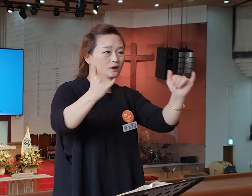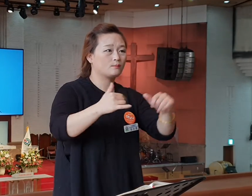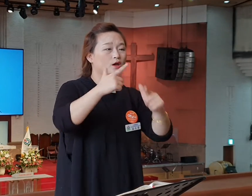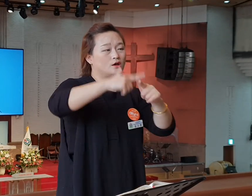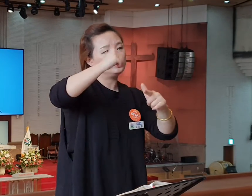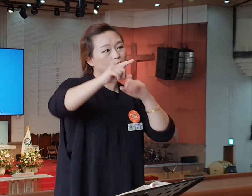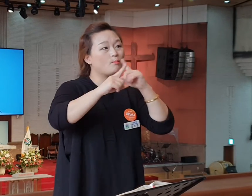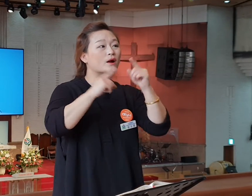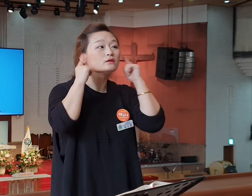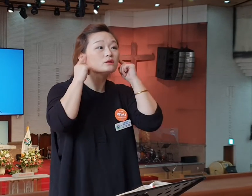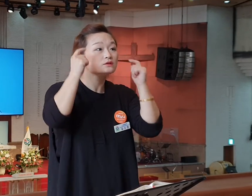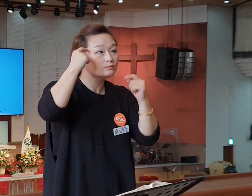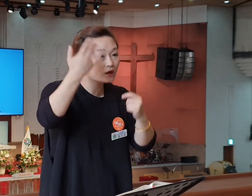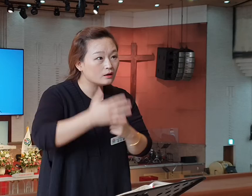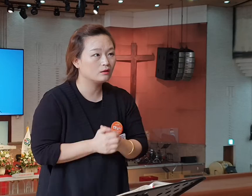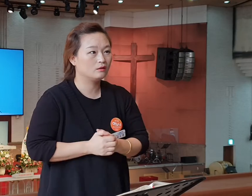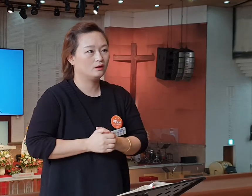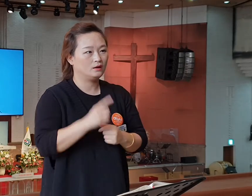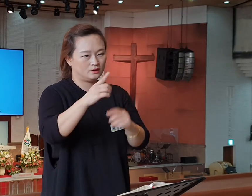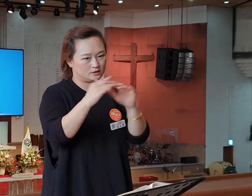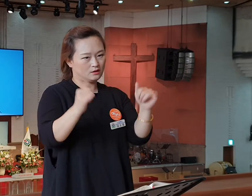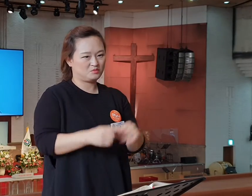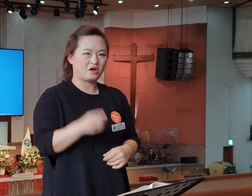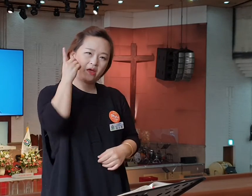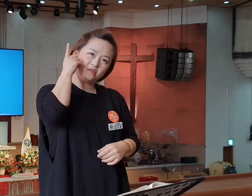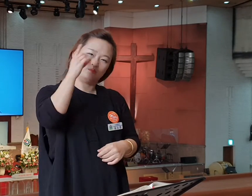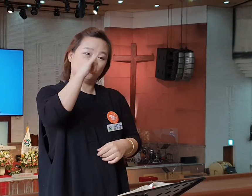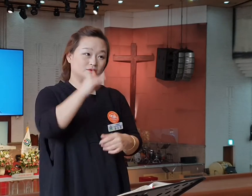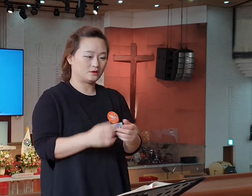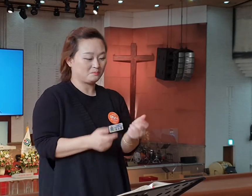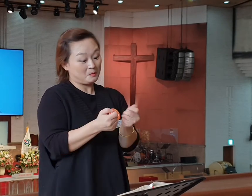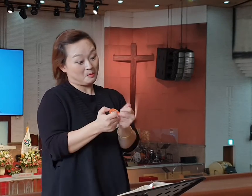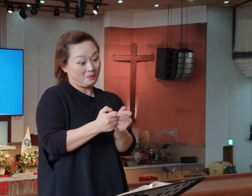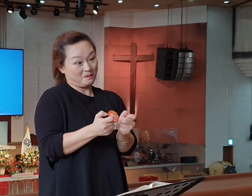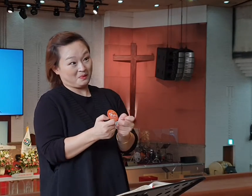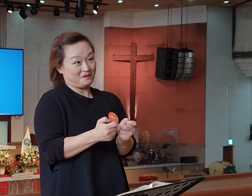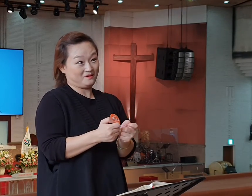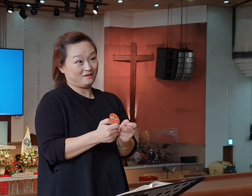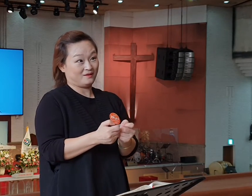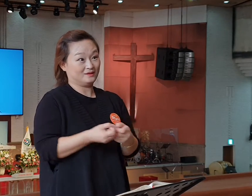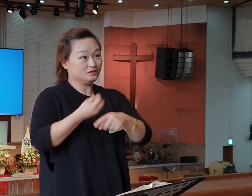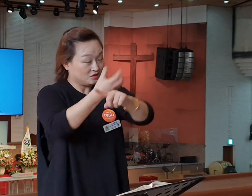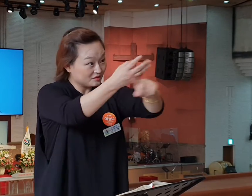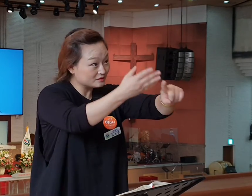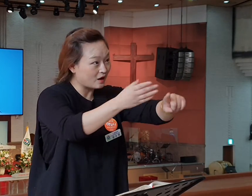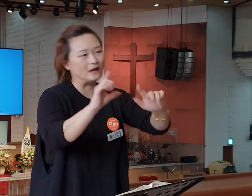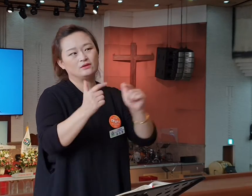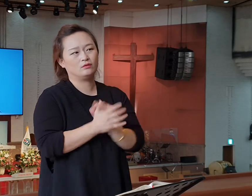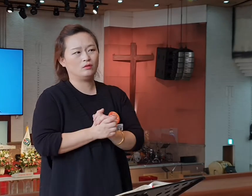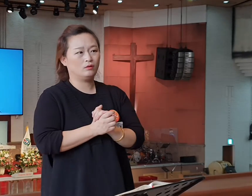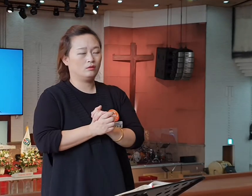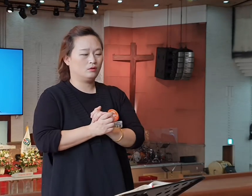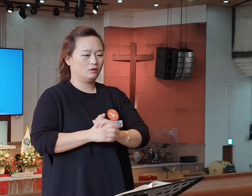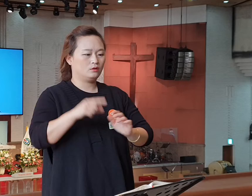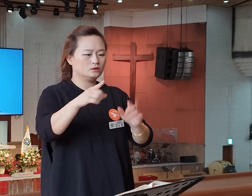사람들이 SNS에 페이스북에 올렸나요? 이 사람들이 여기서 방송국 만들어서 전파로 때렸는데 아니 그럴 리가 없습니다.